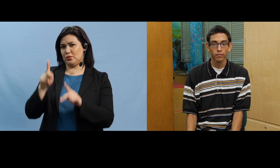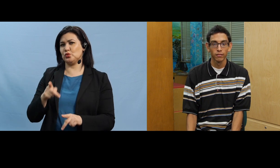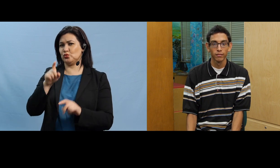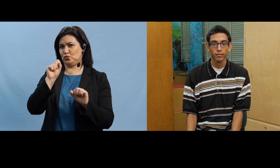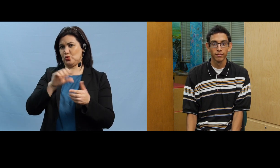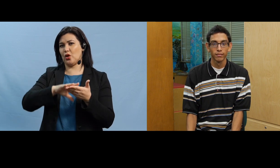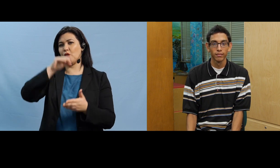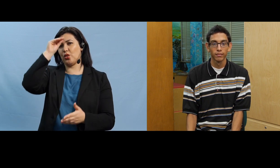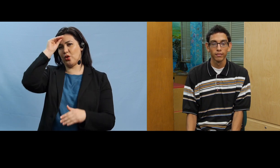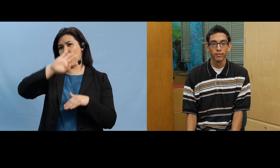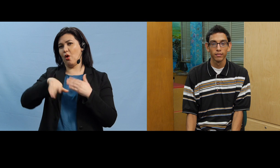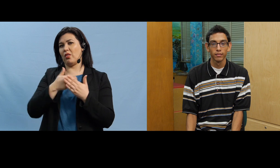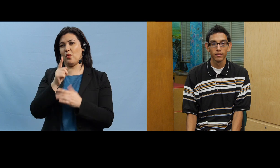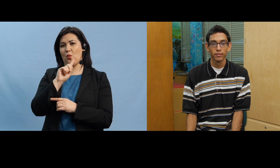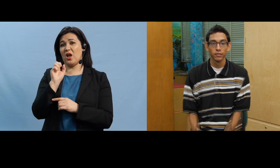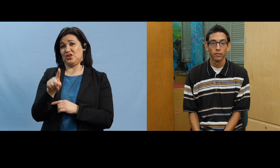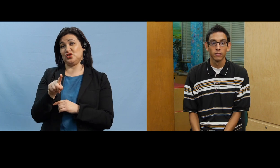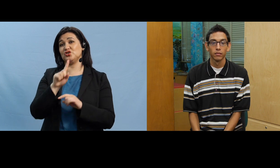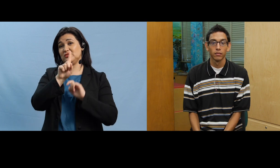las preguntas que te van a